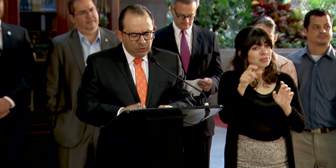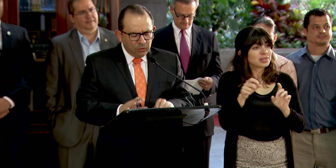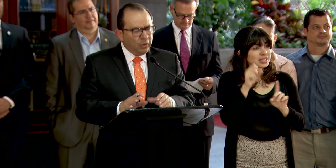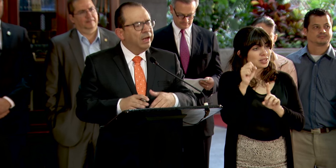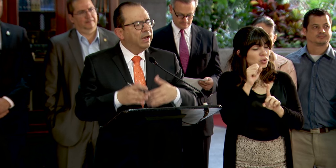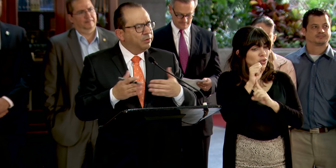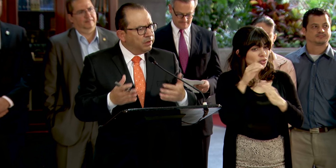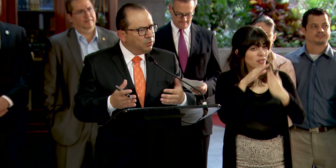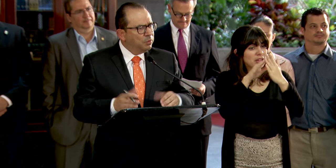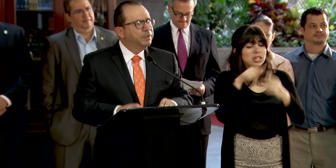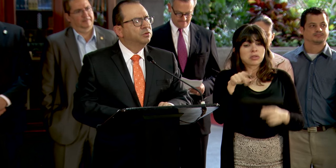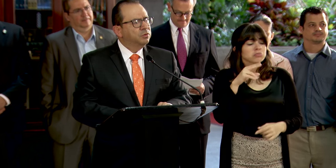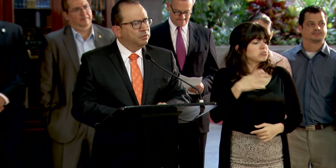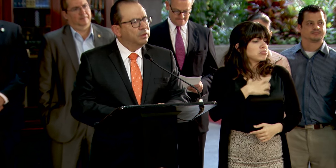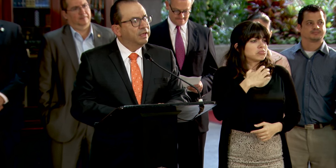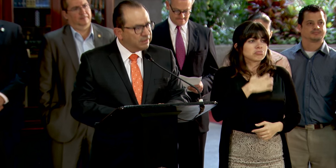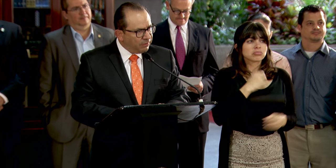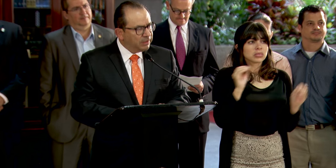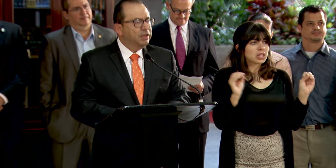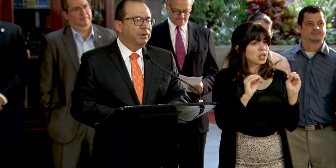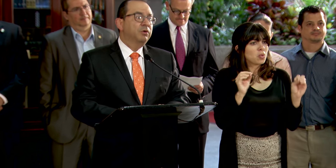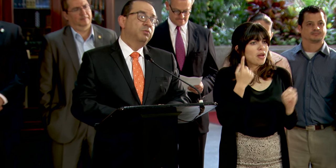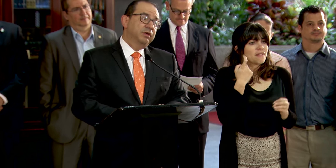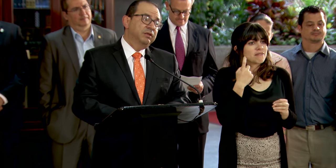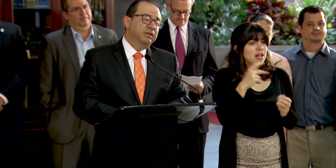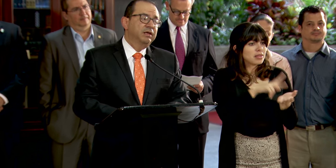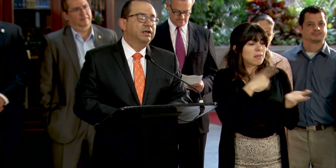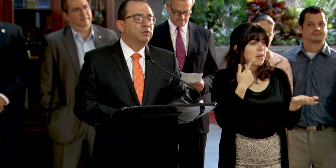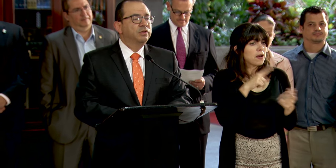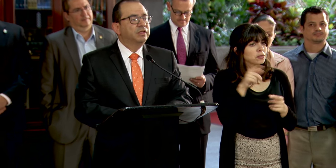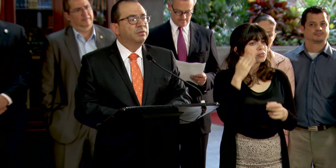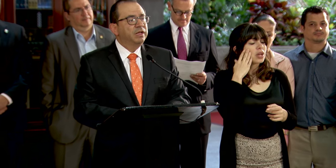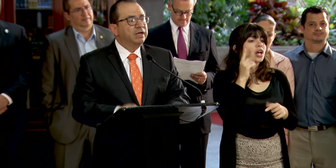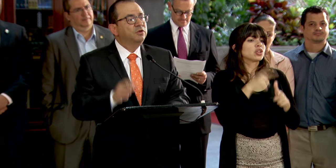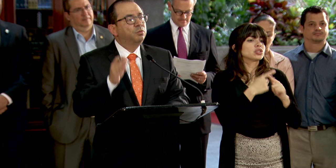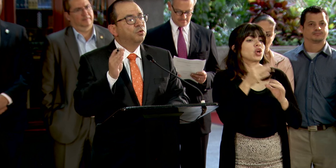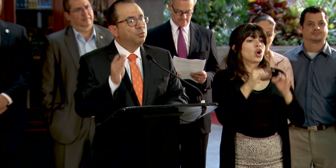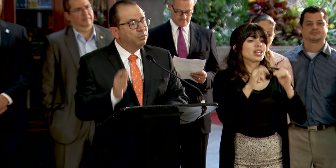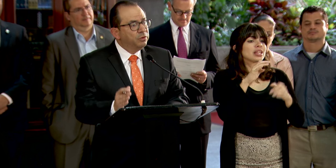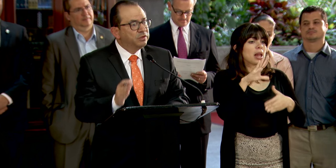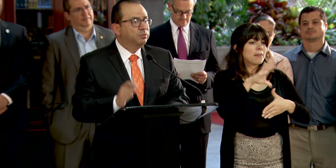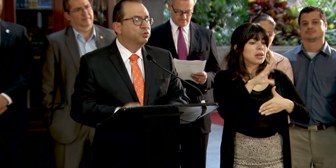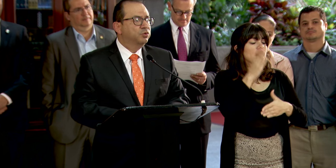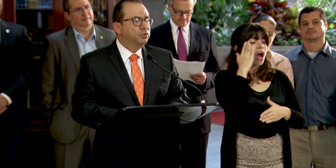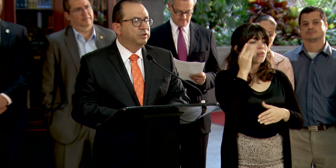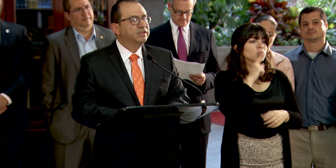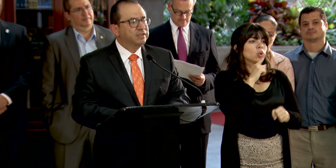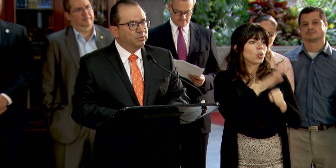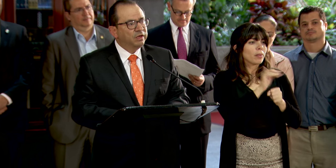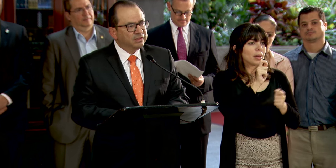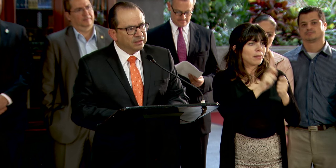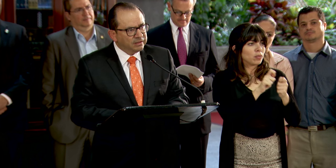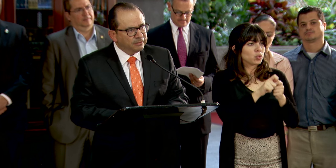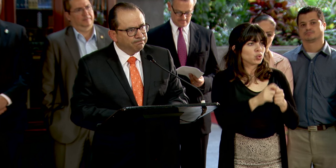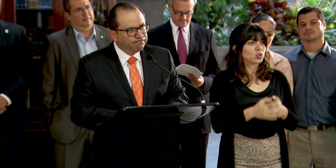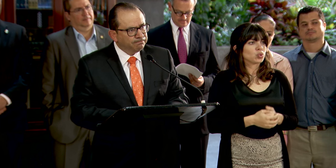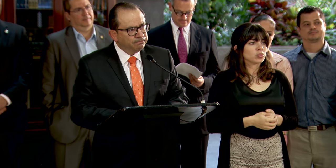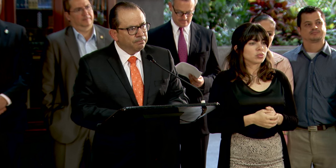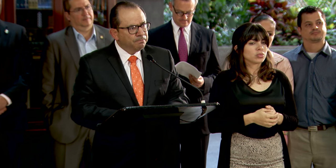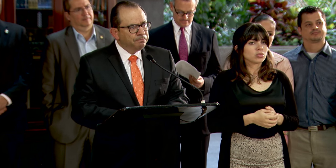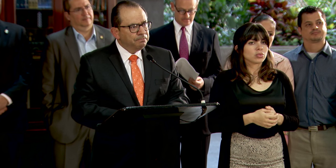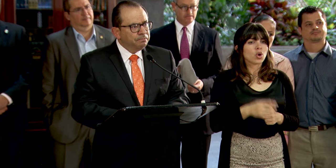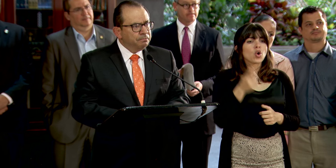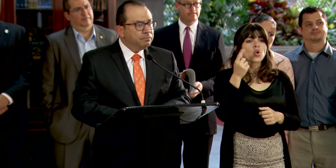no alegaron en ningún momento esa falta de pago y por ende la Corte Interamericana dio por cumplido ese punto, ese extremo de la sentencia.